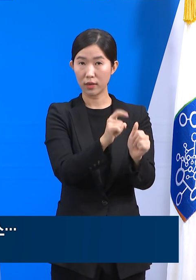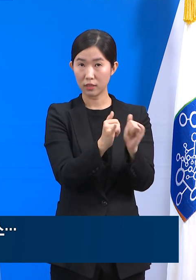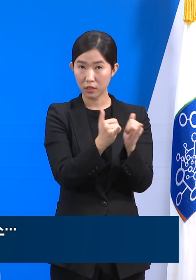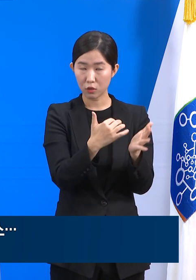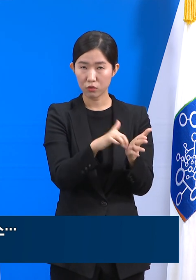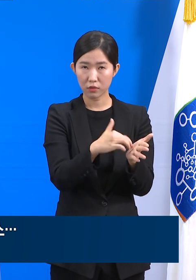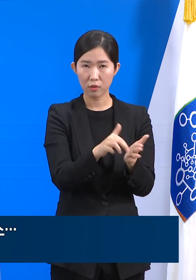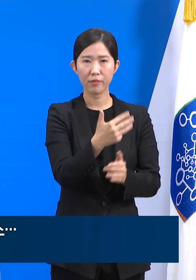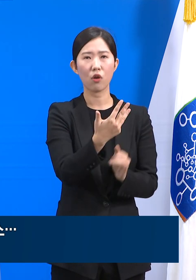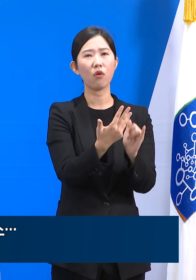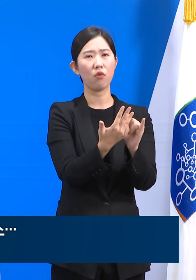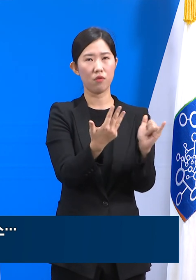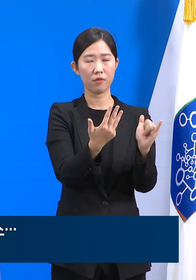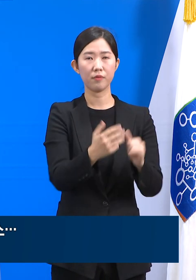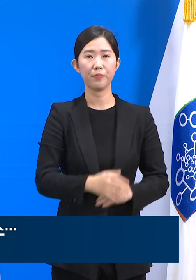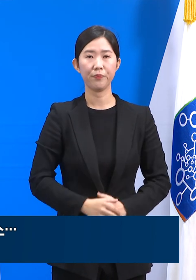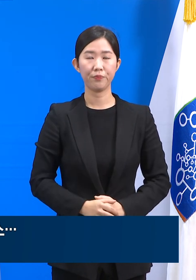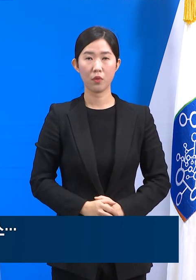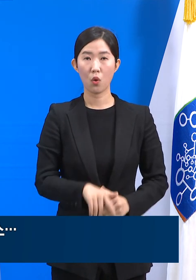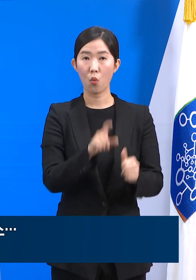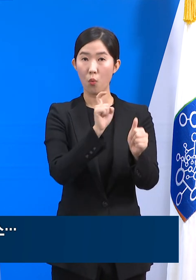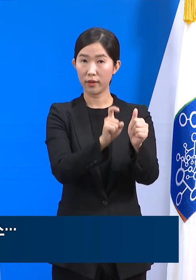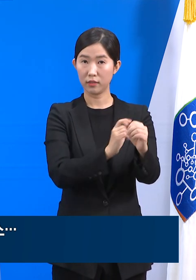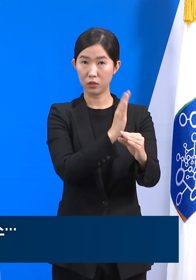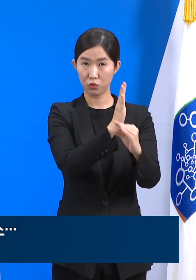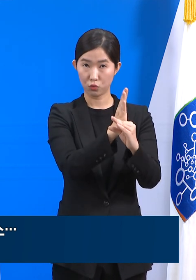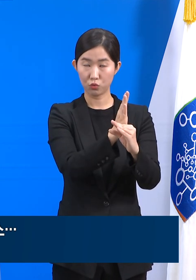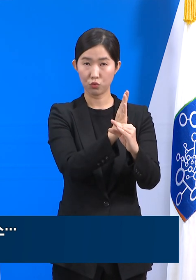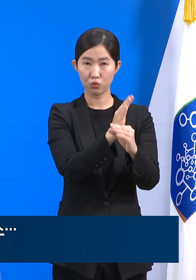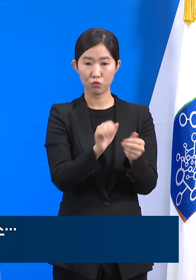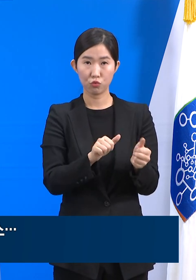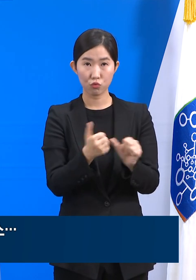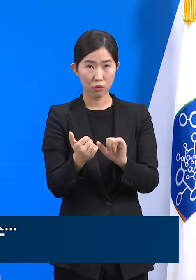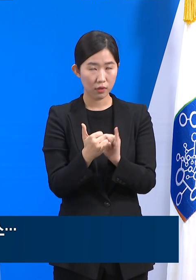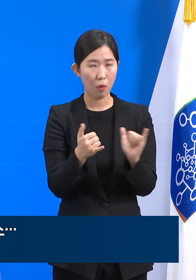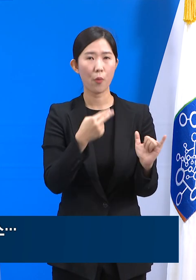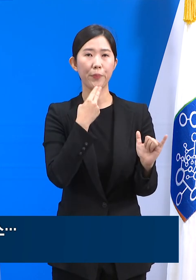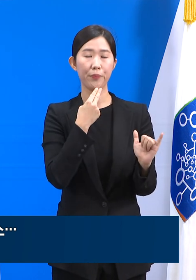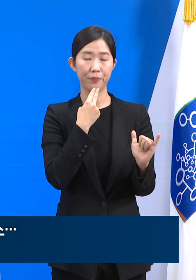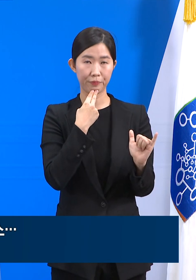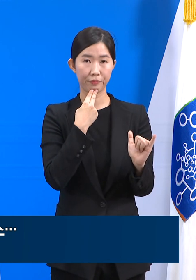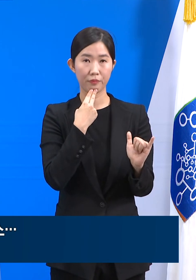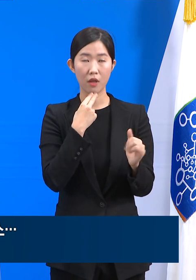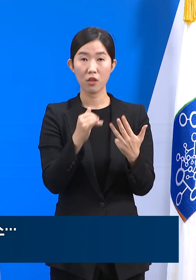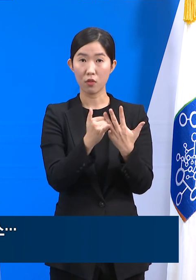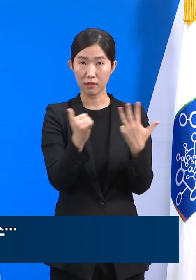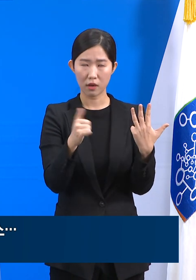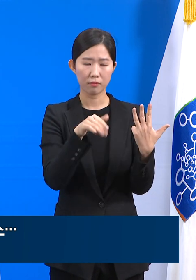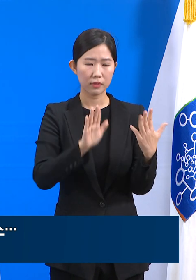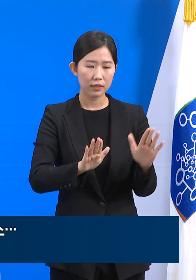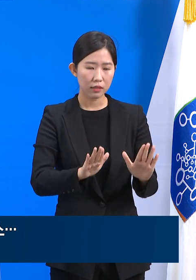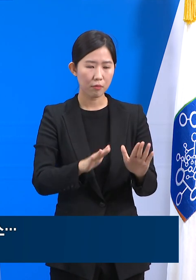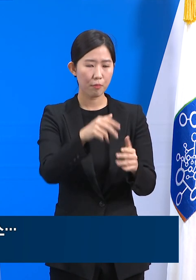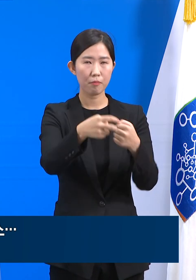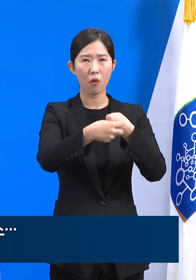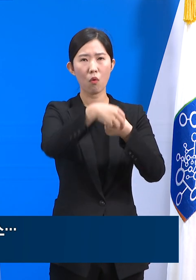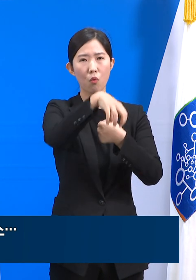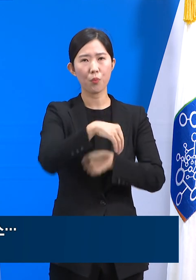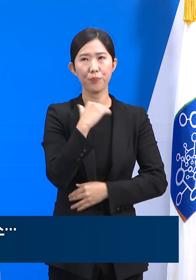8명입니다. 확진자들 중 사망자는 아직 없으며 8명이 아직 대기 중입니다.